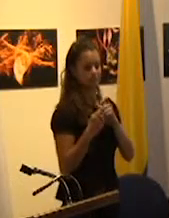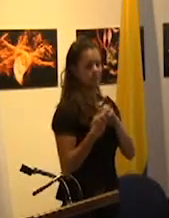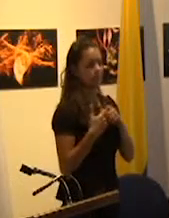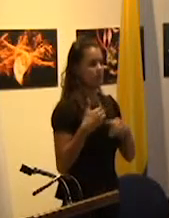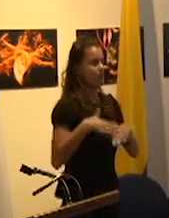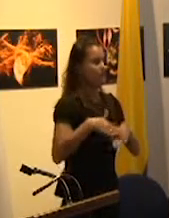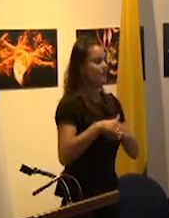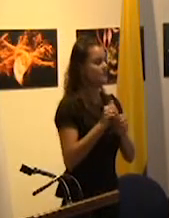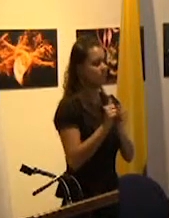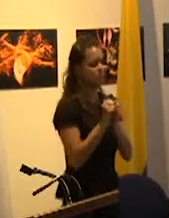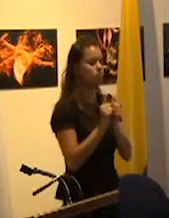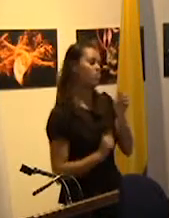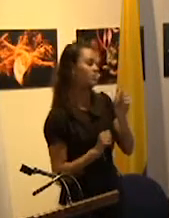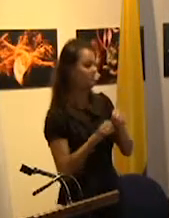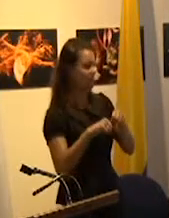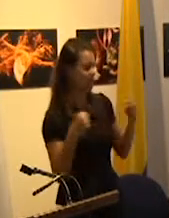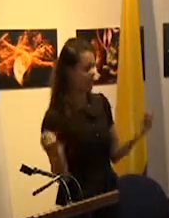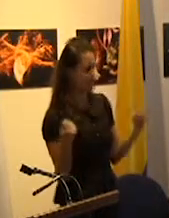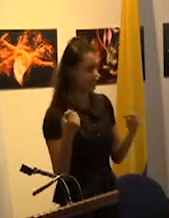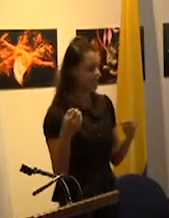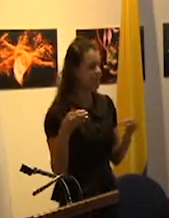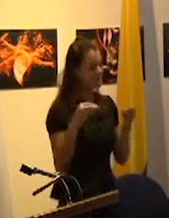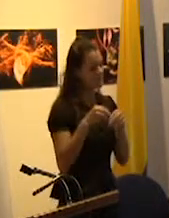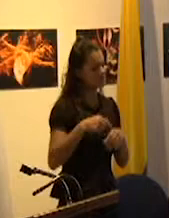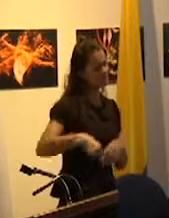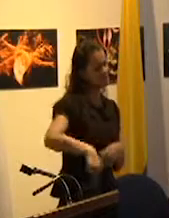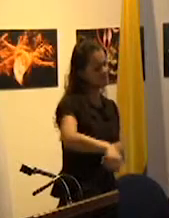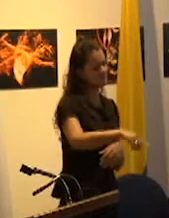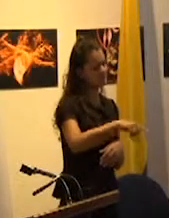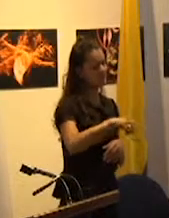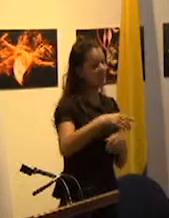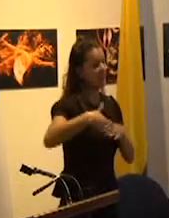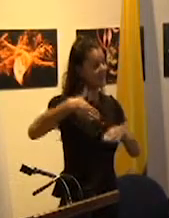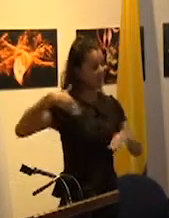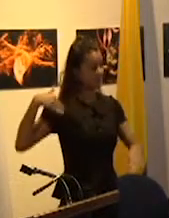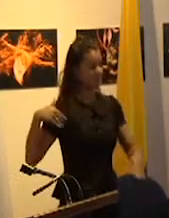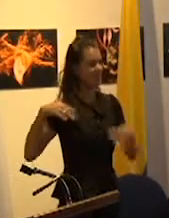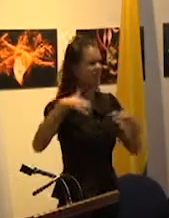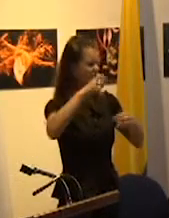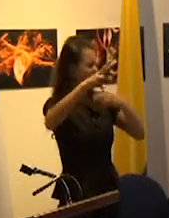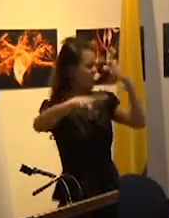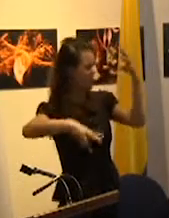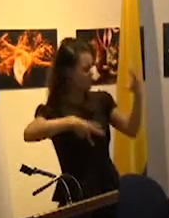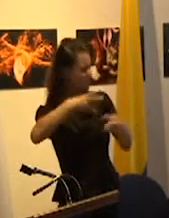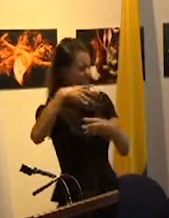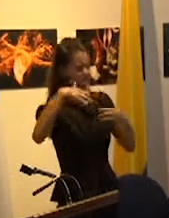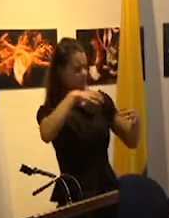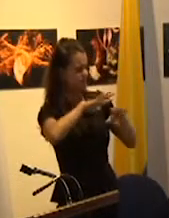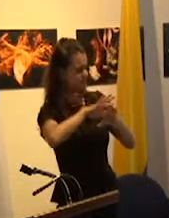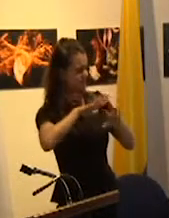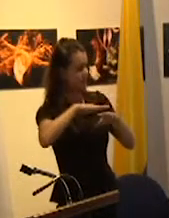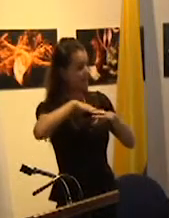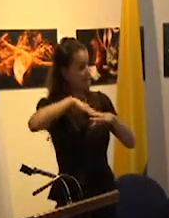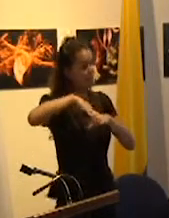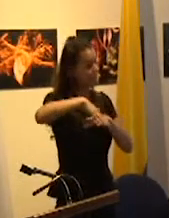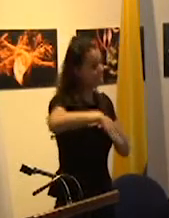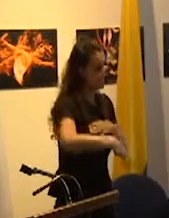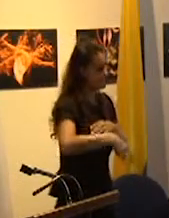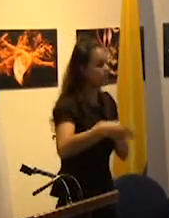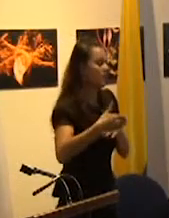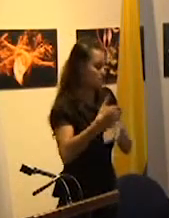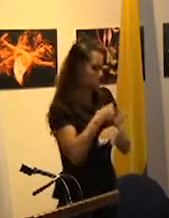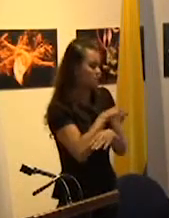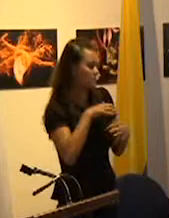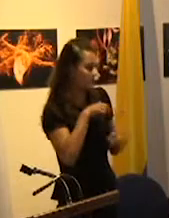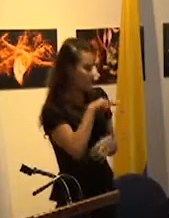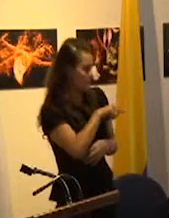desdibujamiento en la memoria colectiva de las experiencias de las guerras mundiales que habían sido las que habían dado